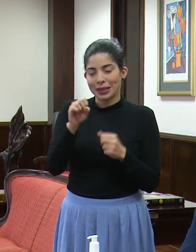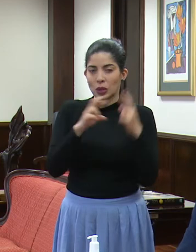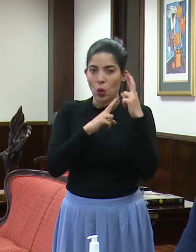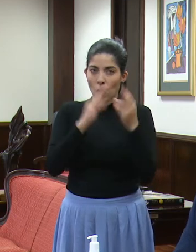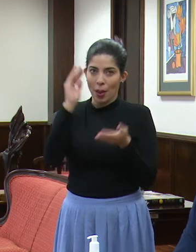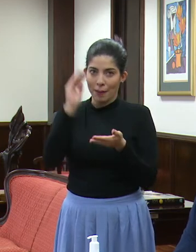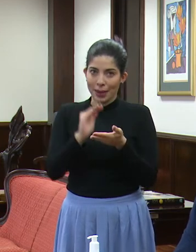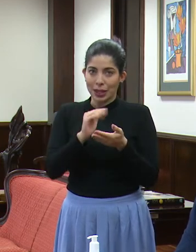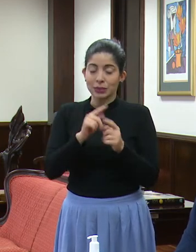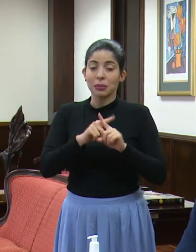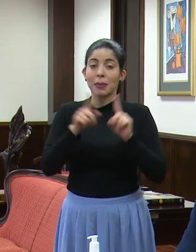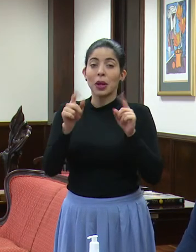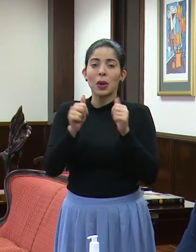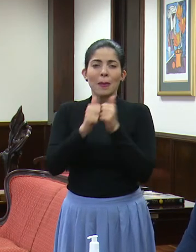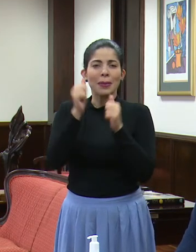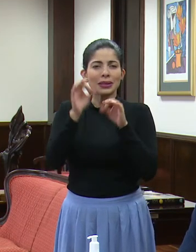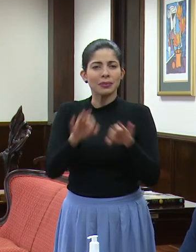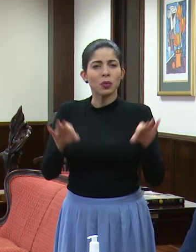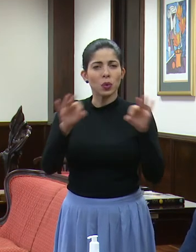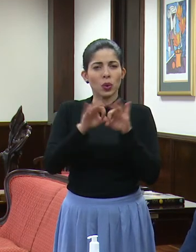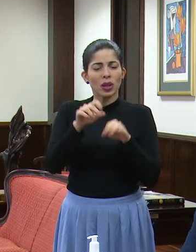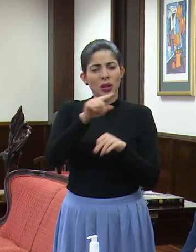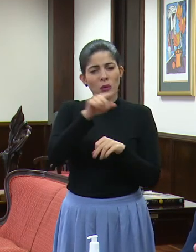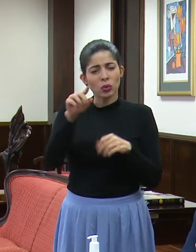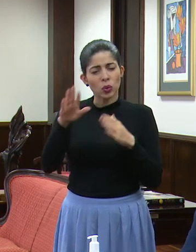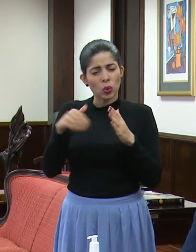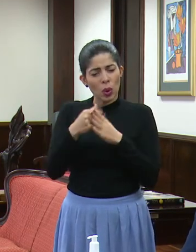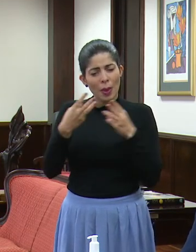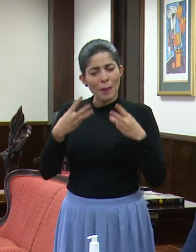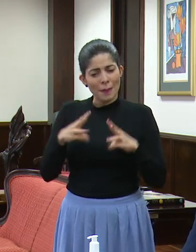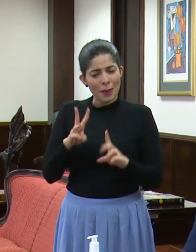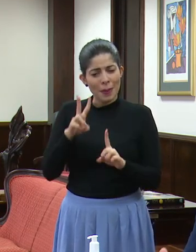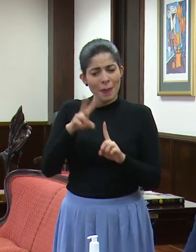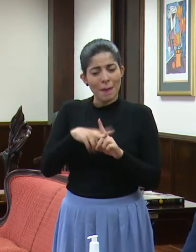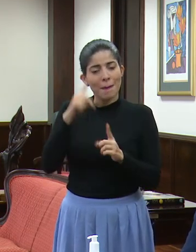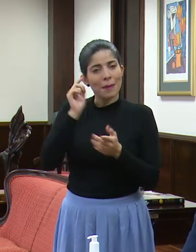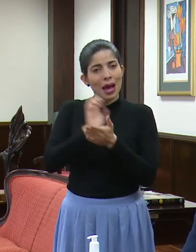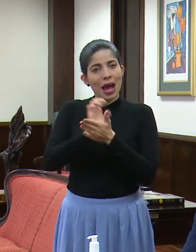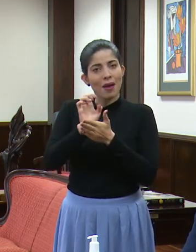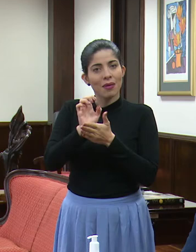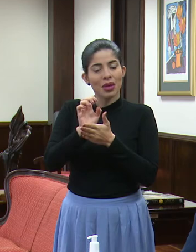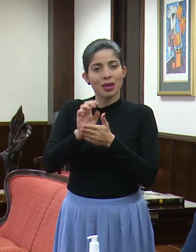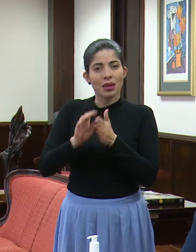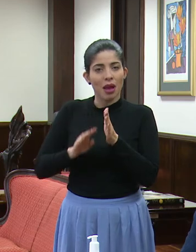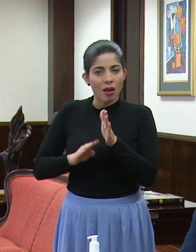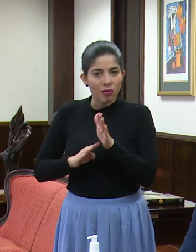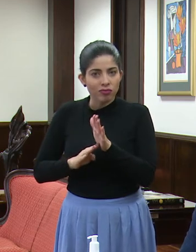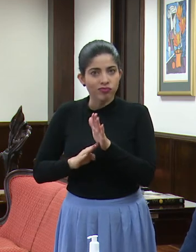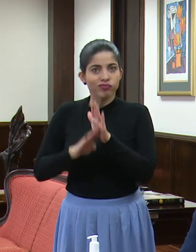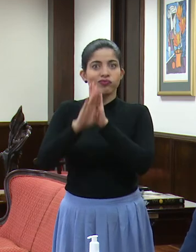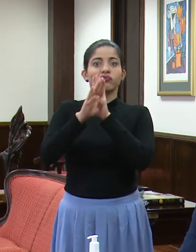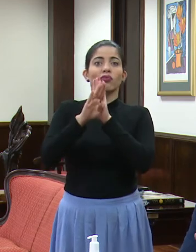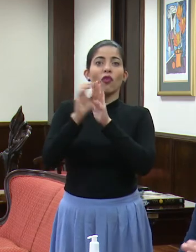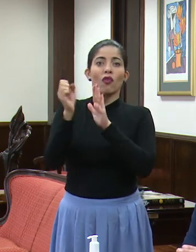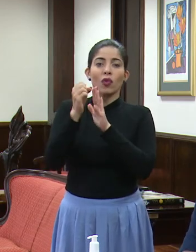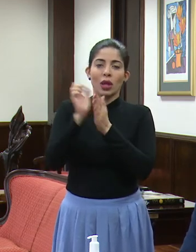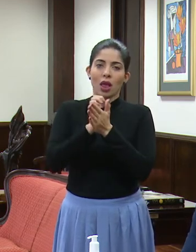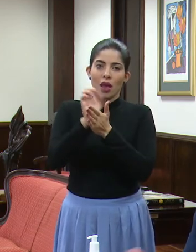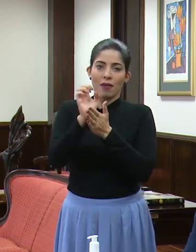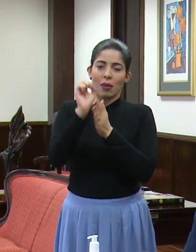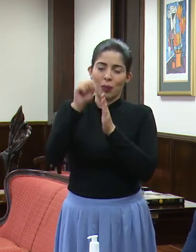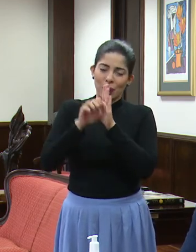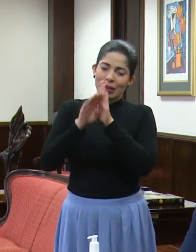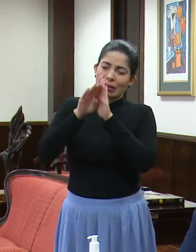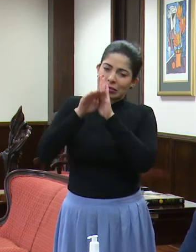Pero lo más importante es tomar todas las medidas para evitar que la curva, como decía el señor presidente, venga aguda y podamos